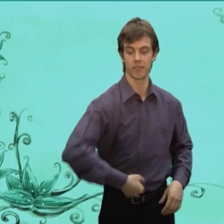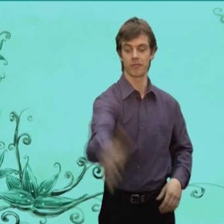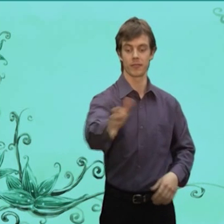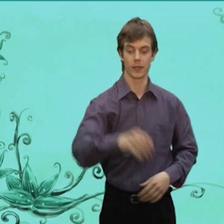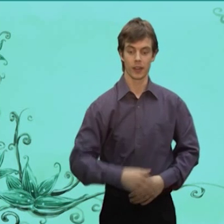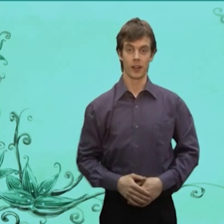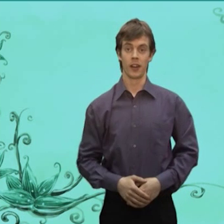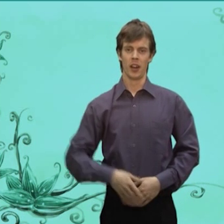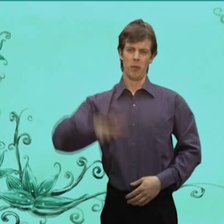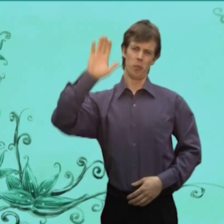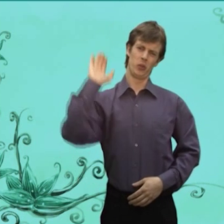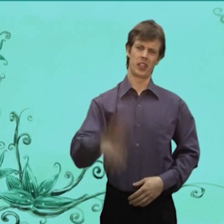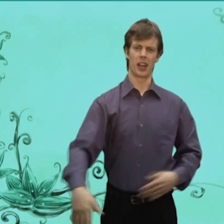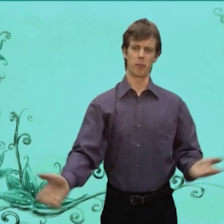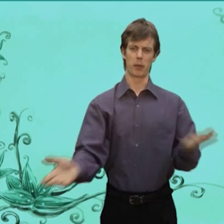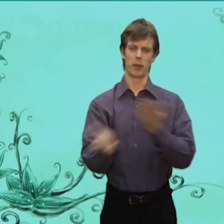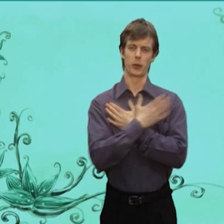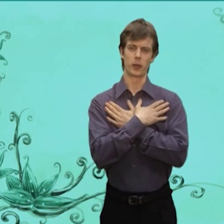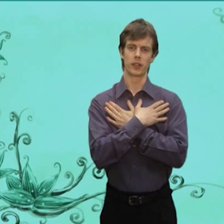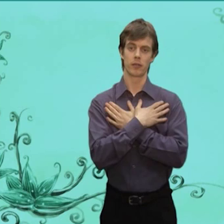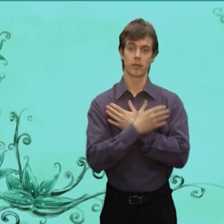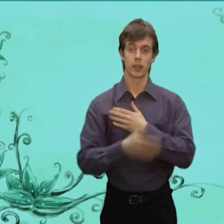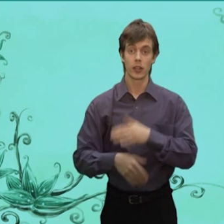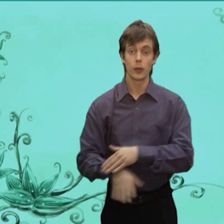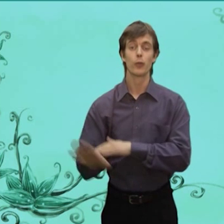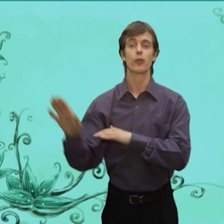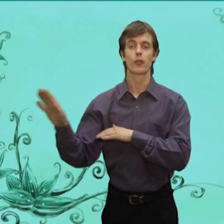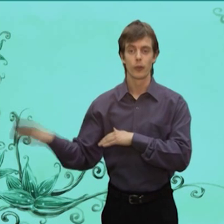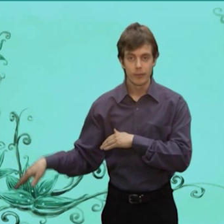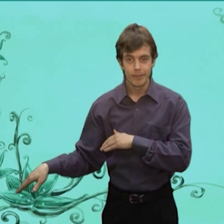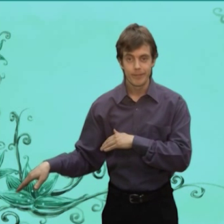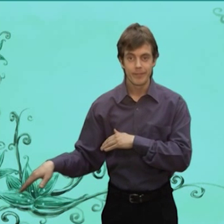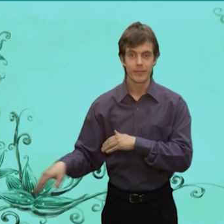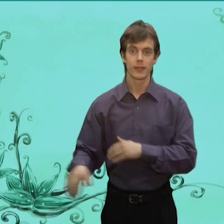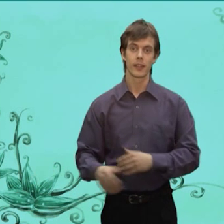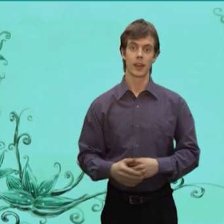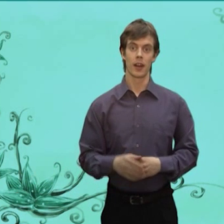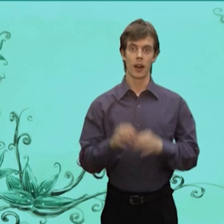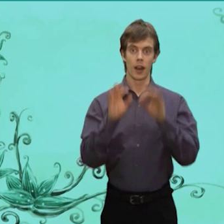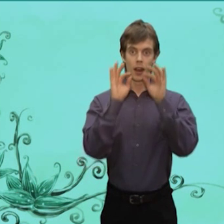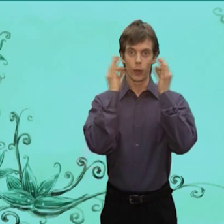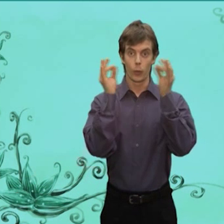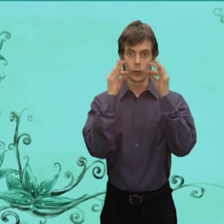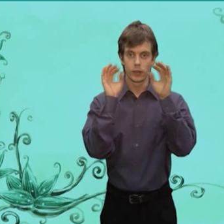Бросил его в лесу Пускай пропадает Кот